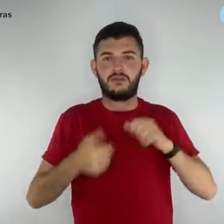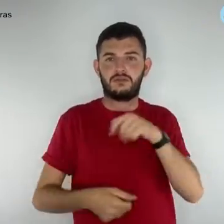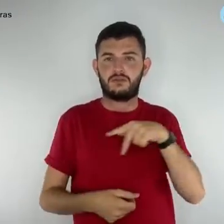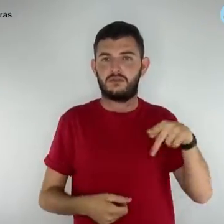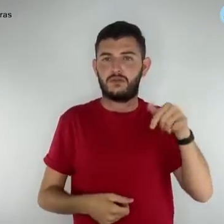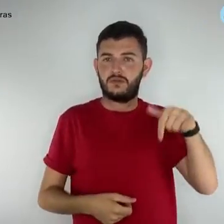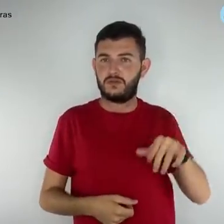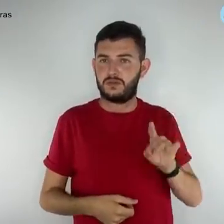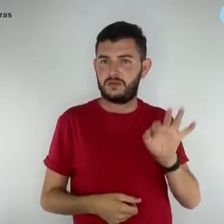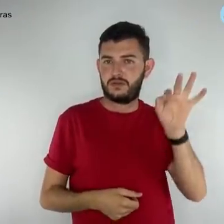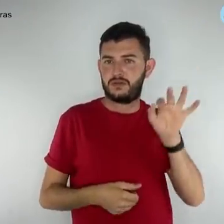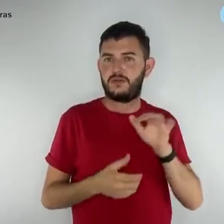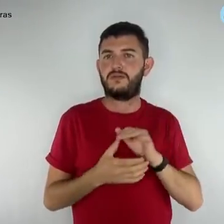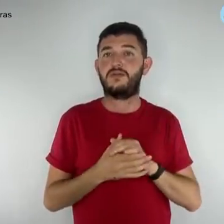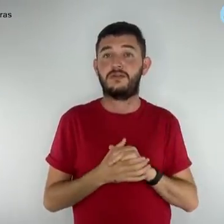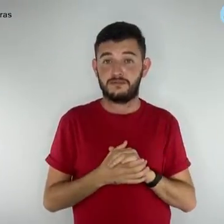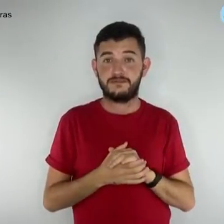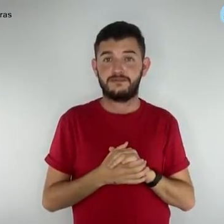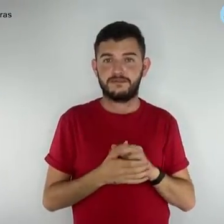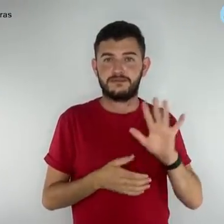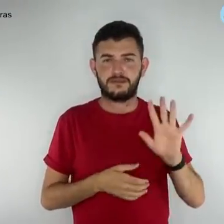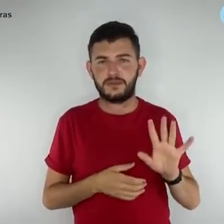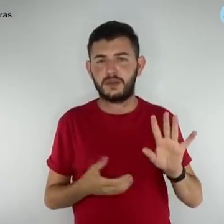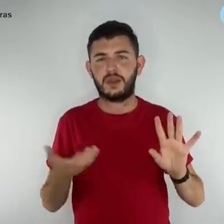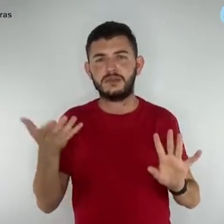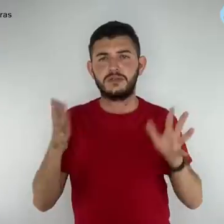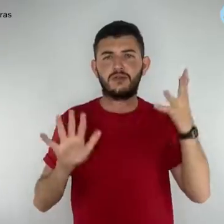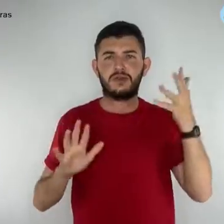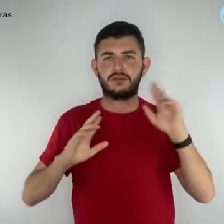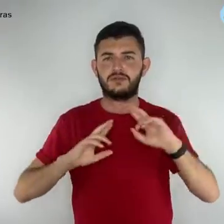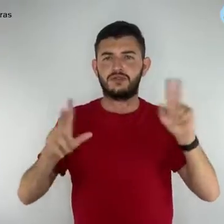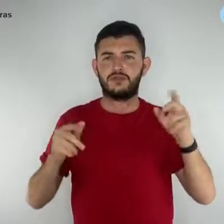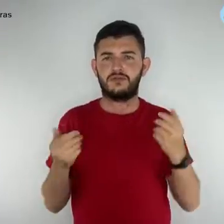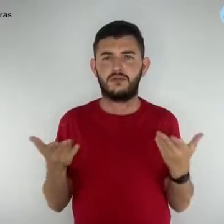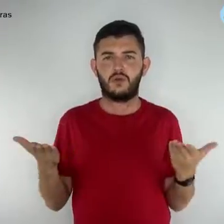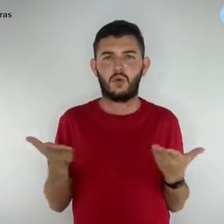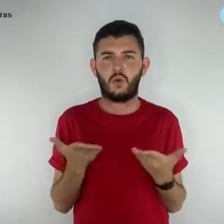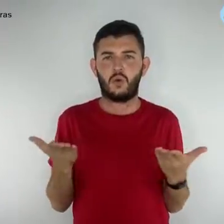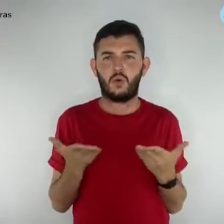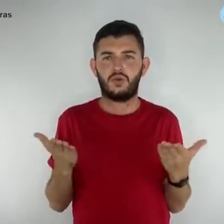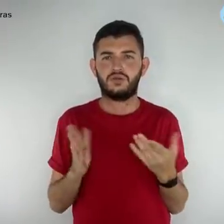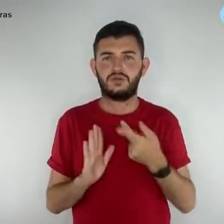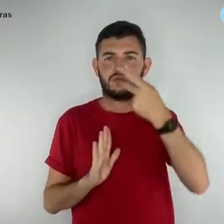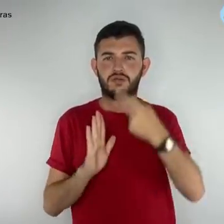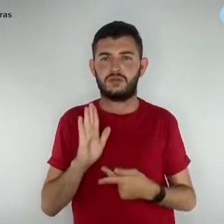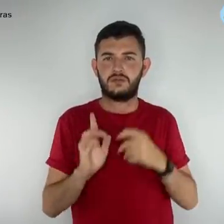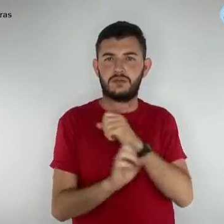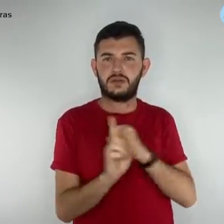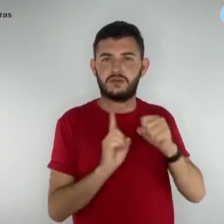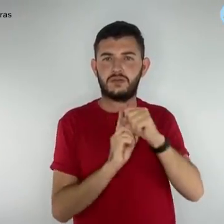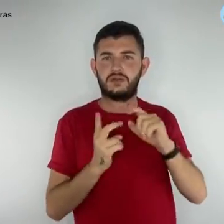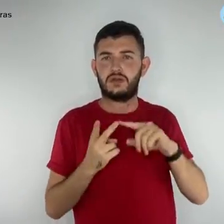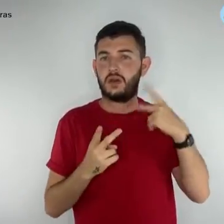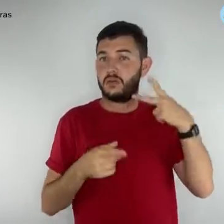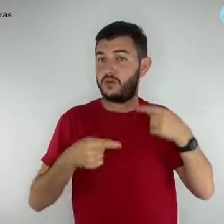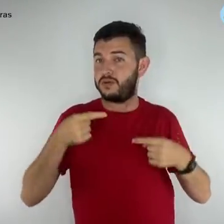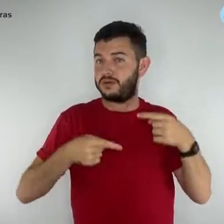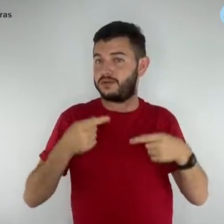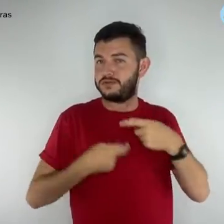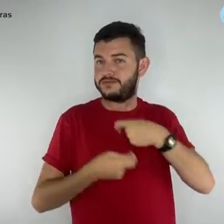A conjuntura era bastante diferente da atual, nos planos social, político e econômico,